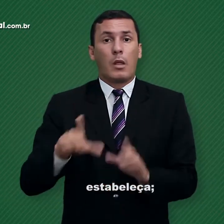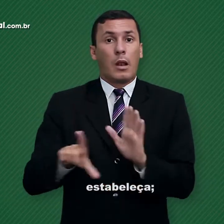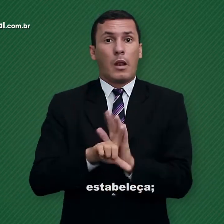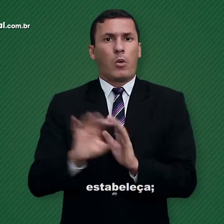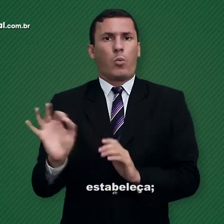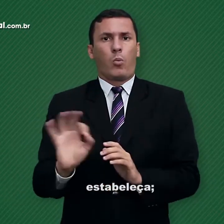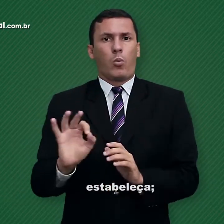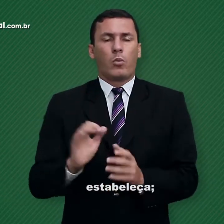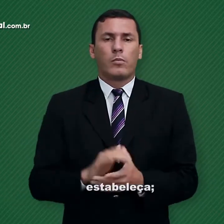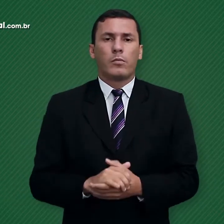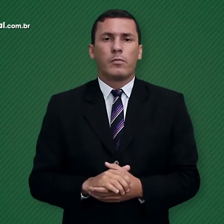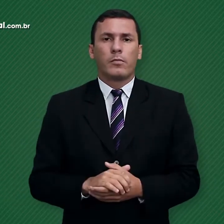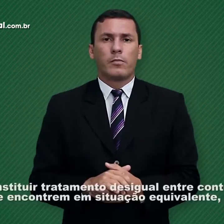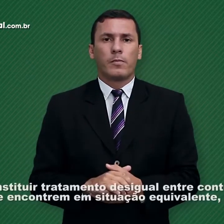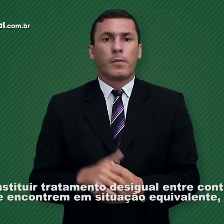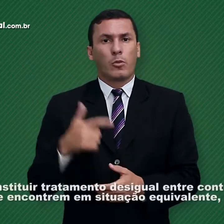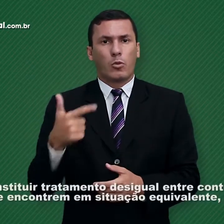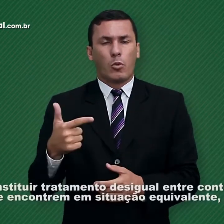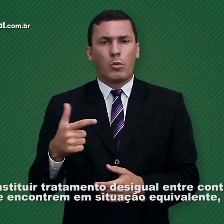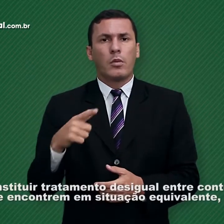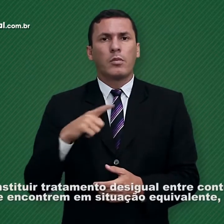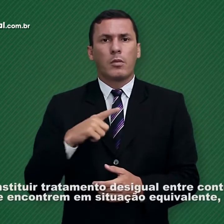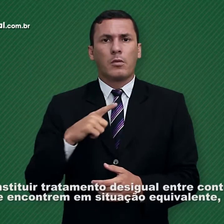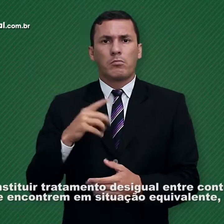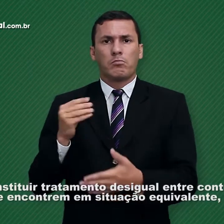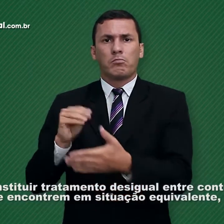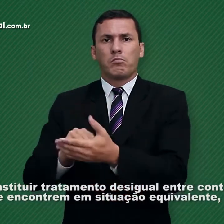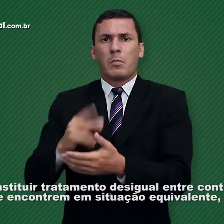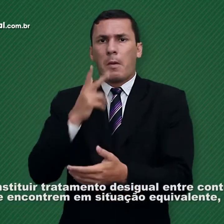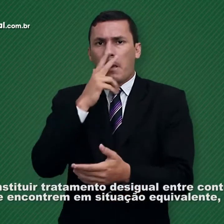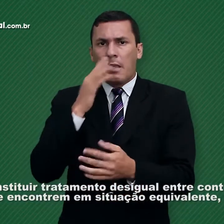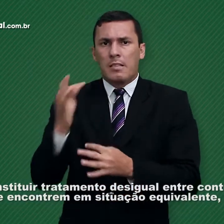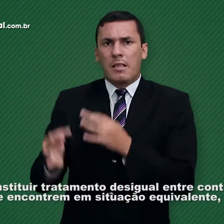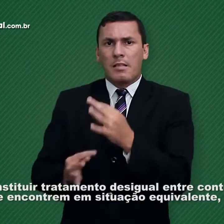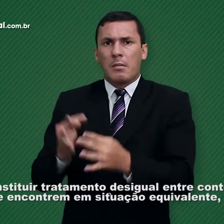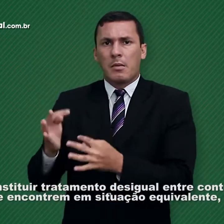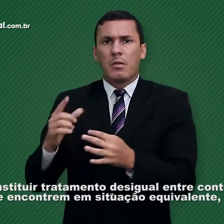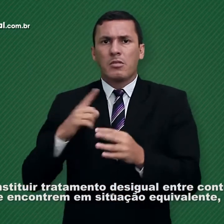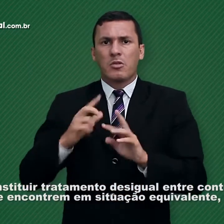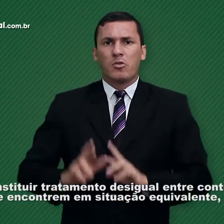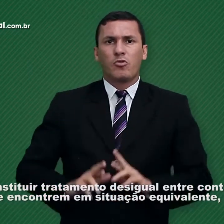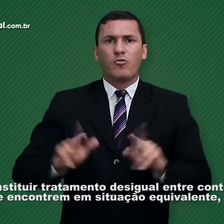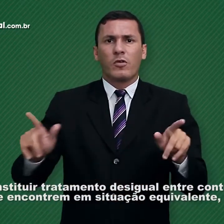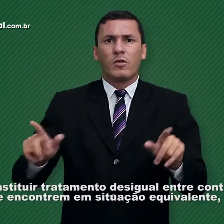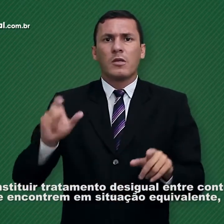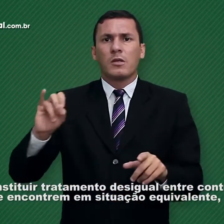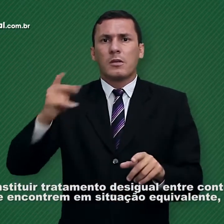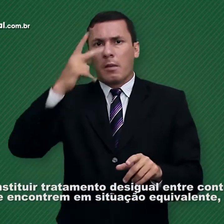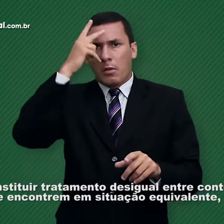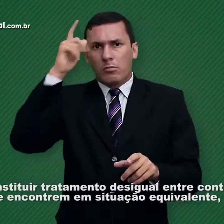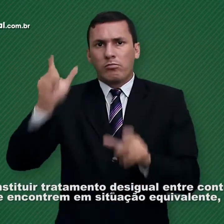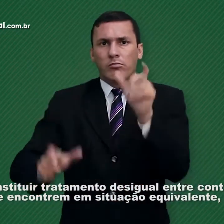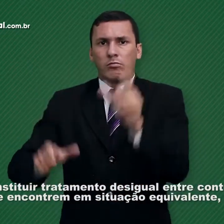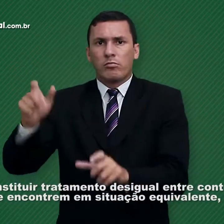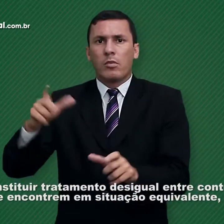2. Instituir tratamento desigual entre contribuintes que se